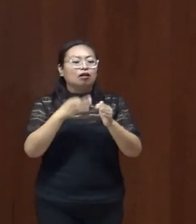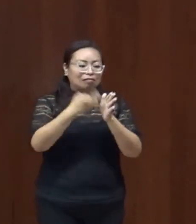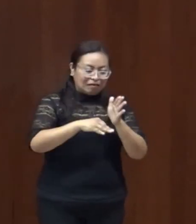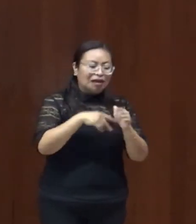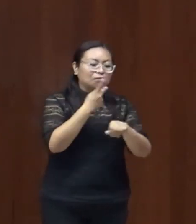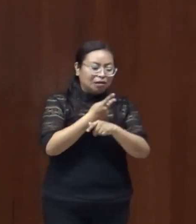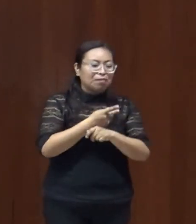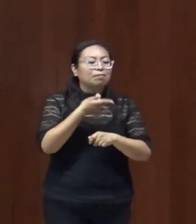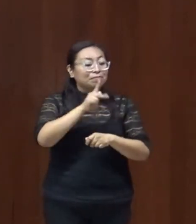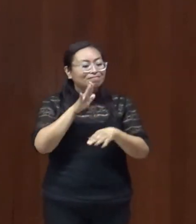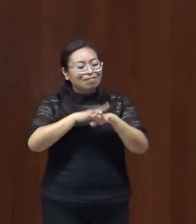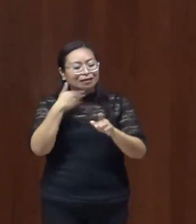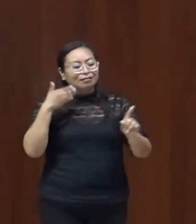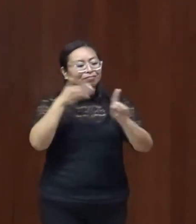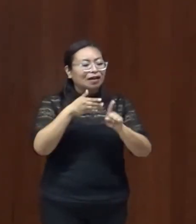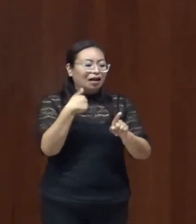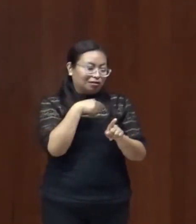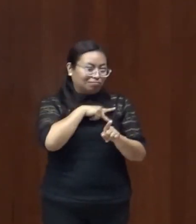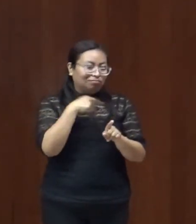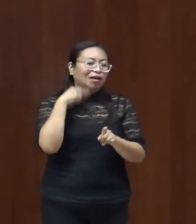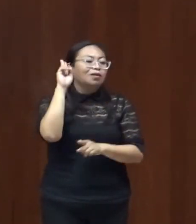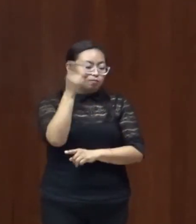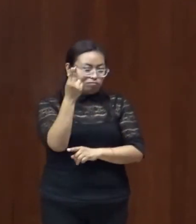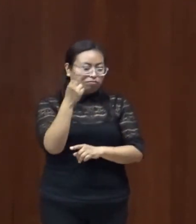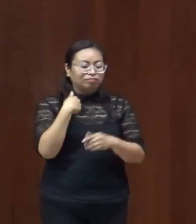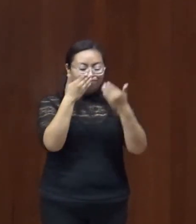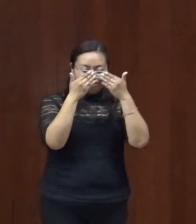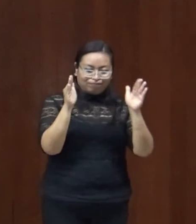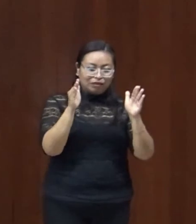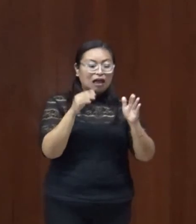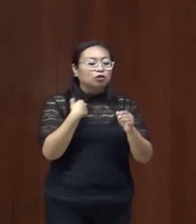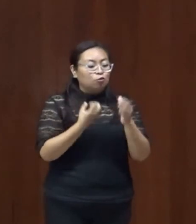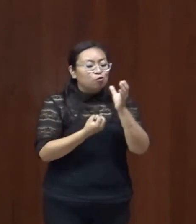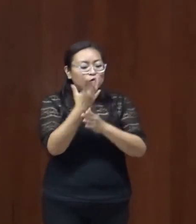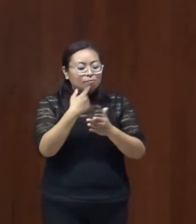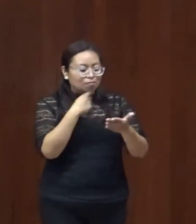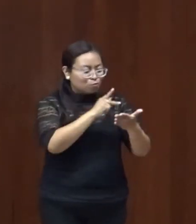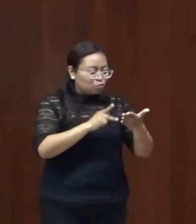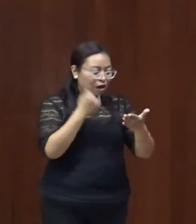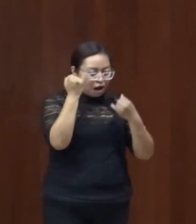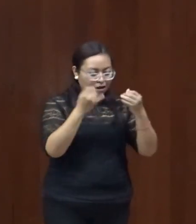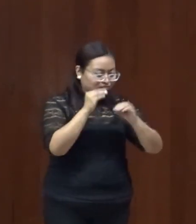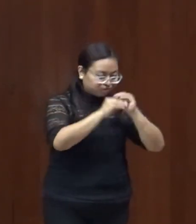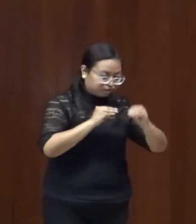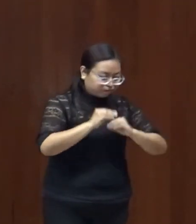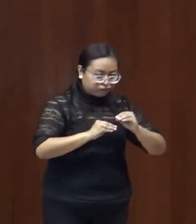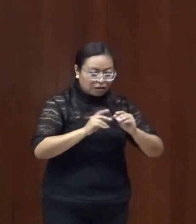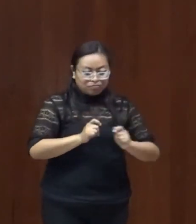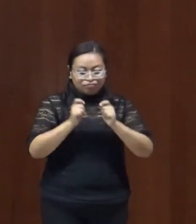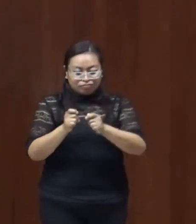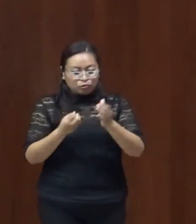y en ese sentido pues también ir generando propuestas para nuestra formación y hacernos cargo de esta